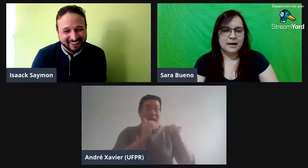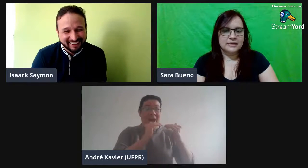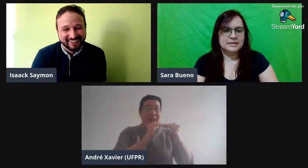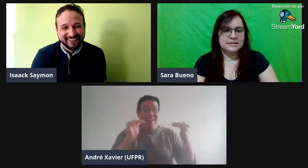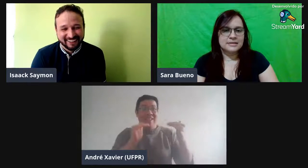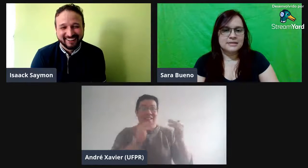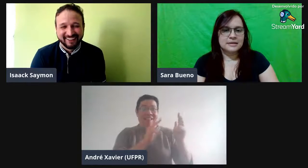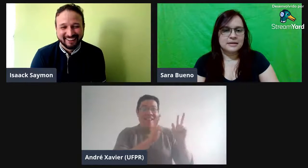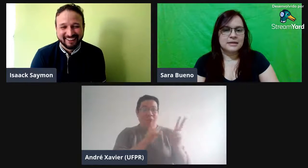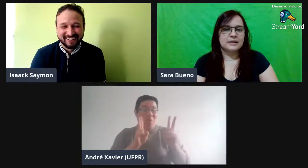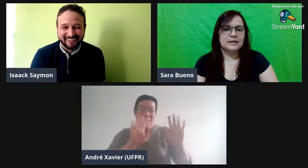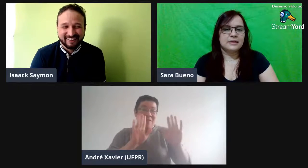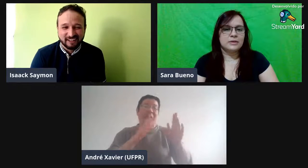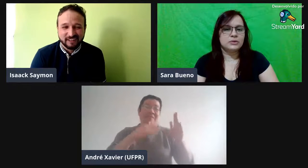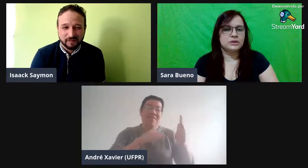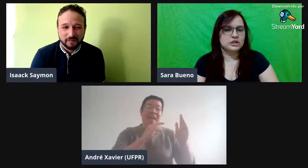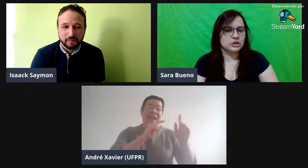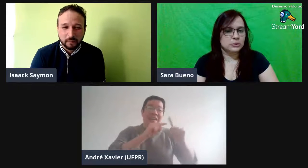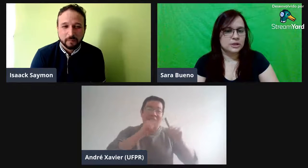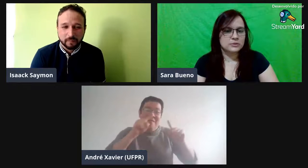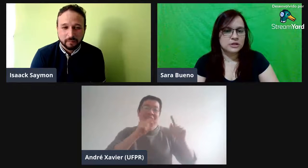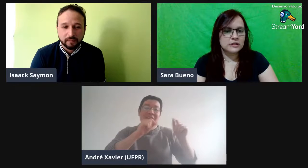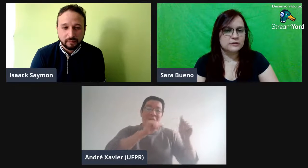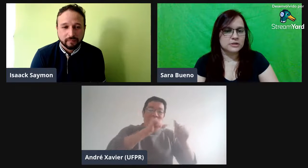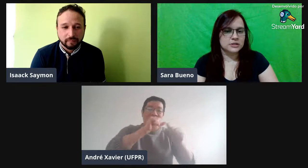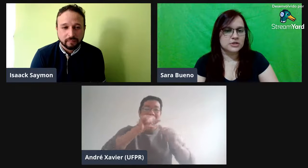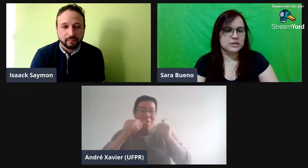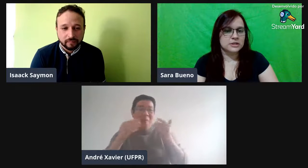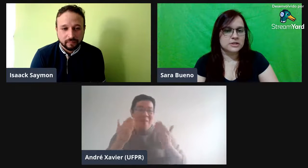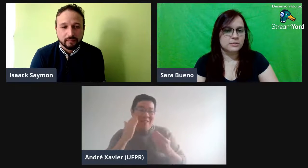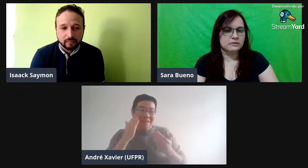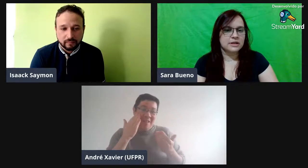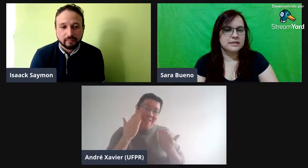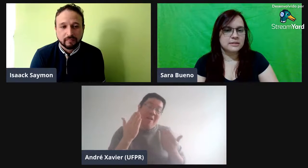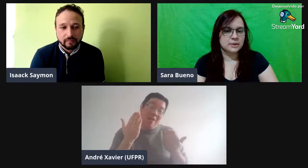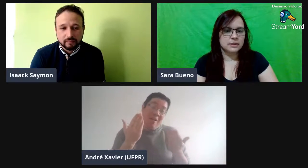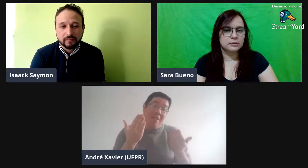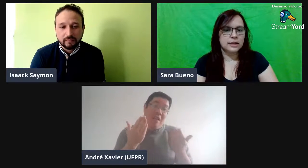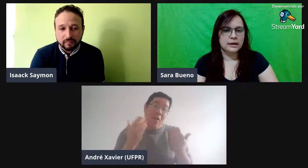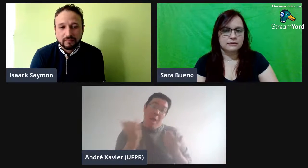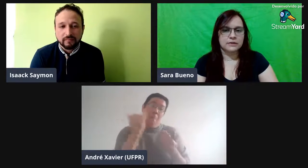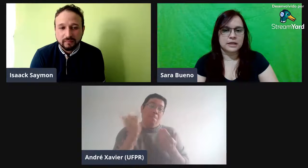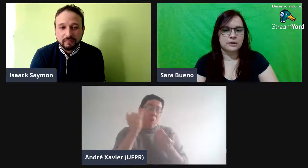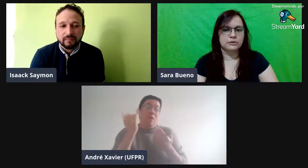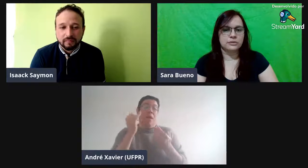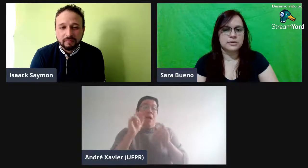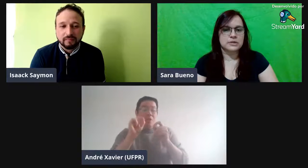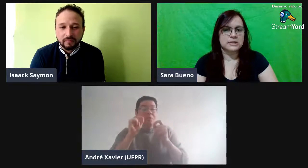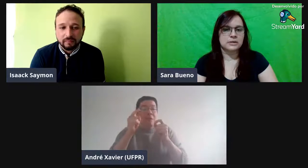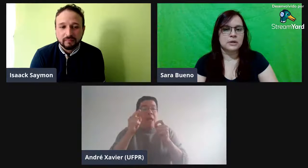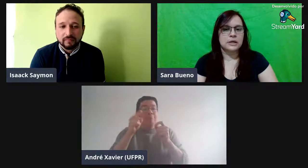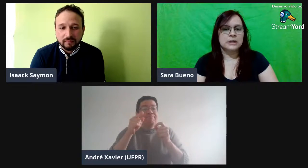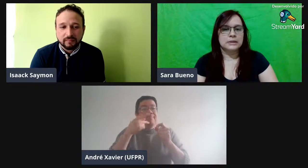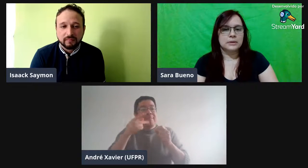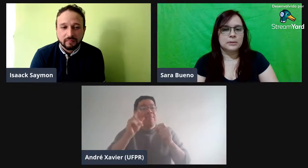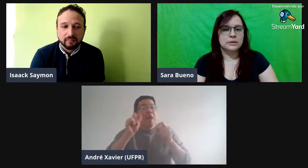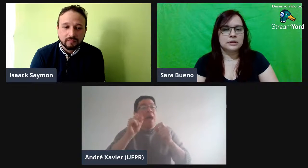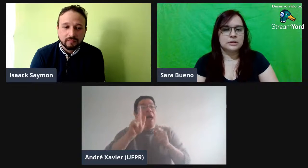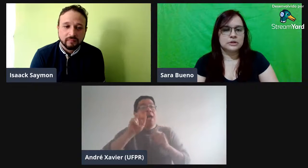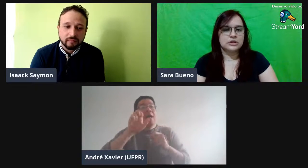Mas, não tinha o mesmo nível, existia, sim, uma variação ali que mudava, né? Conforme a situação. Então, é importante